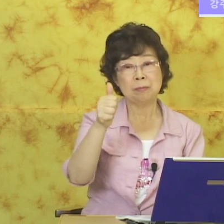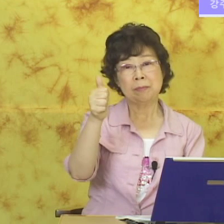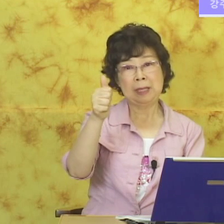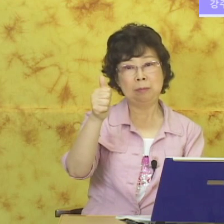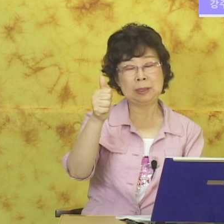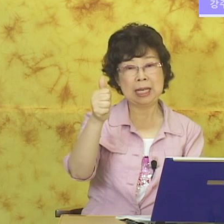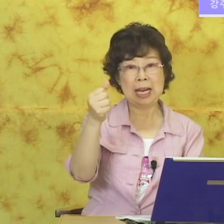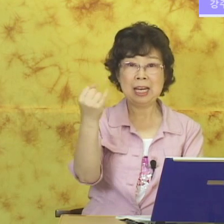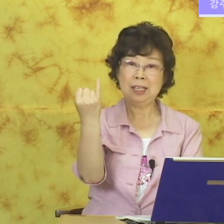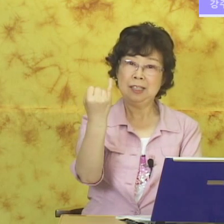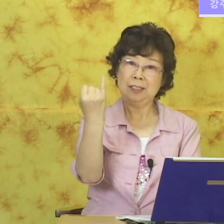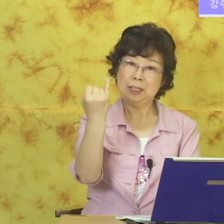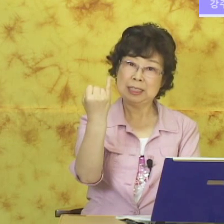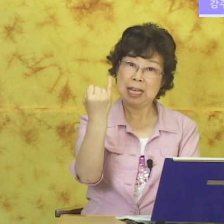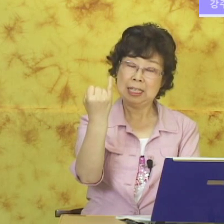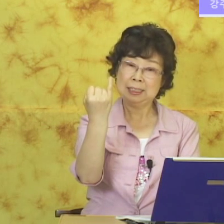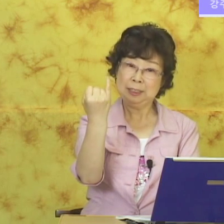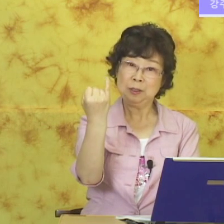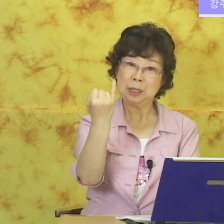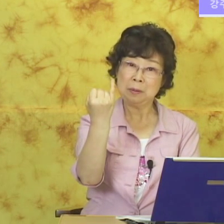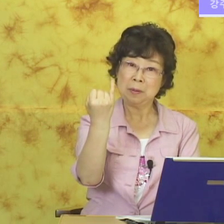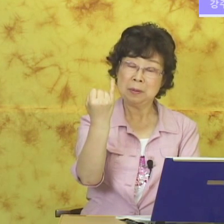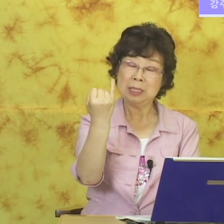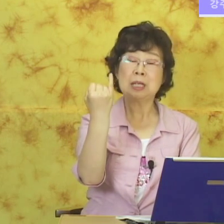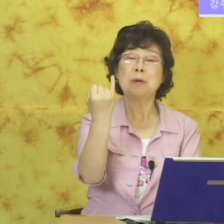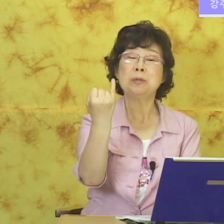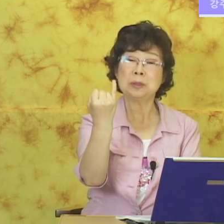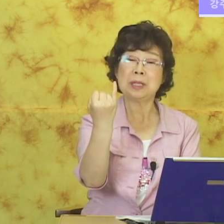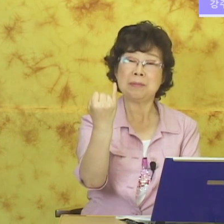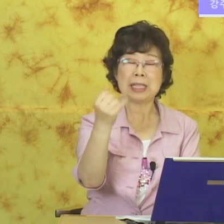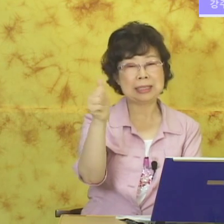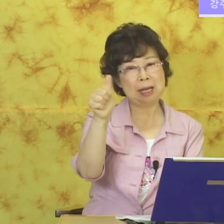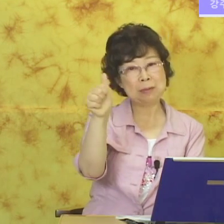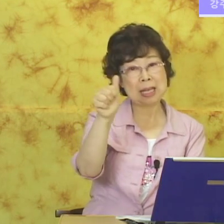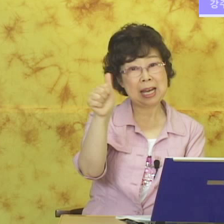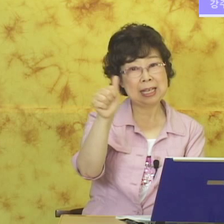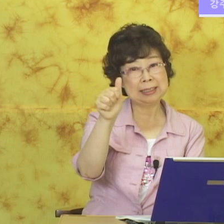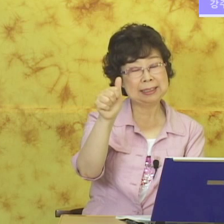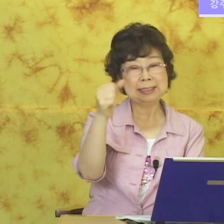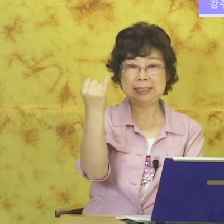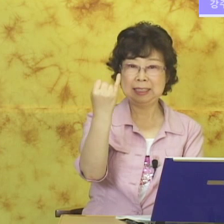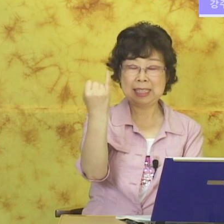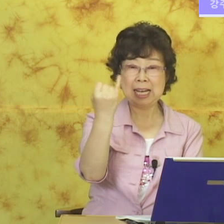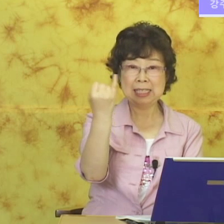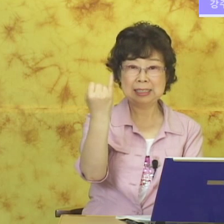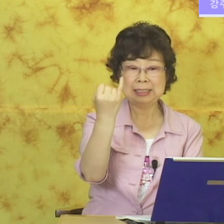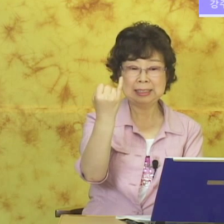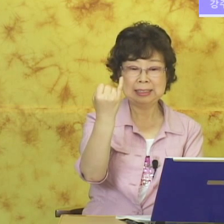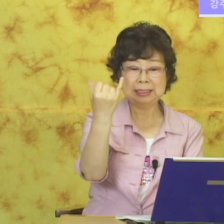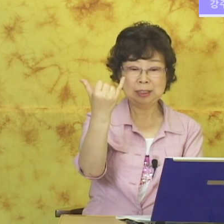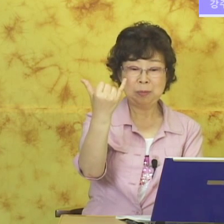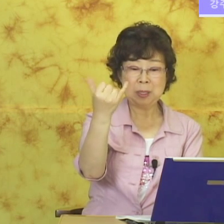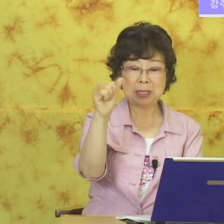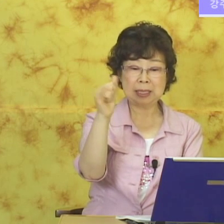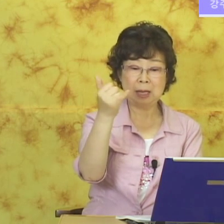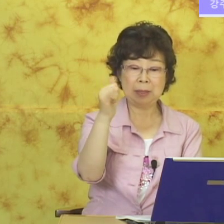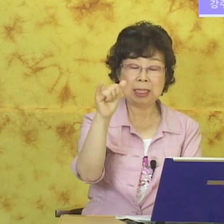남자, 여자 흔들어도 되고 그냥 멈춰도 됩니다. 자 남자, 여자 펴서 이렇게 하면